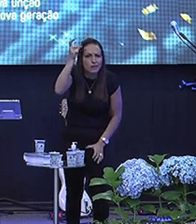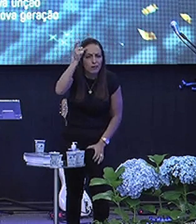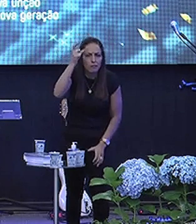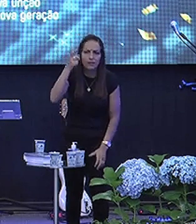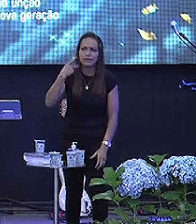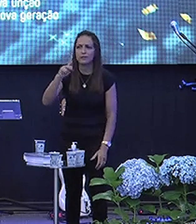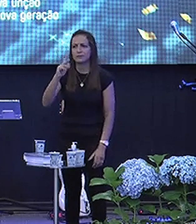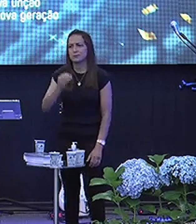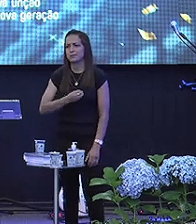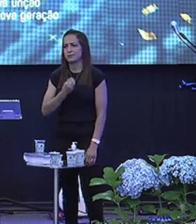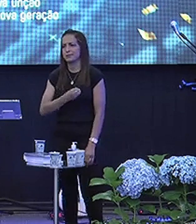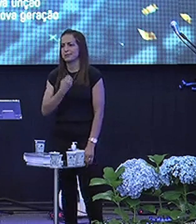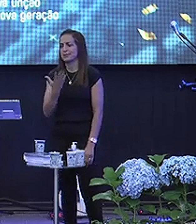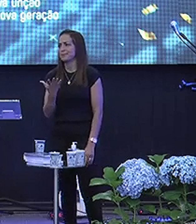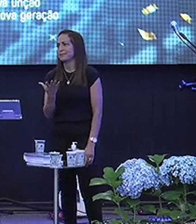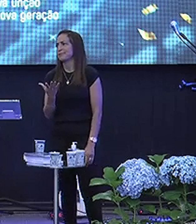dele